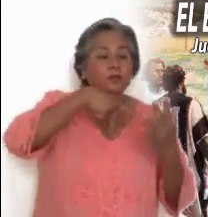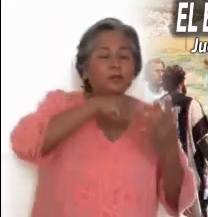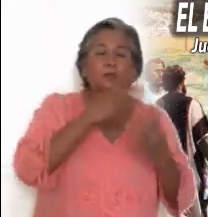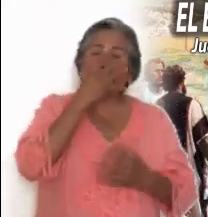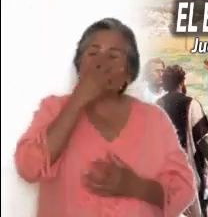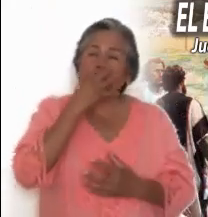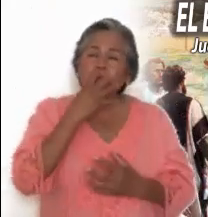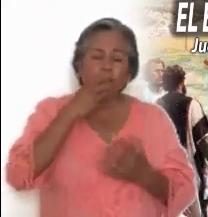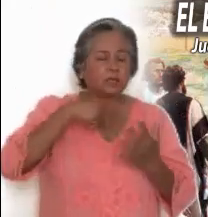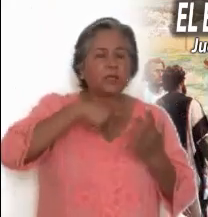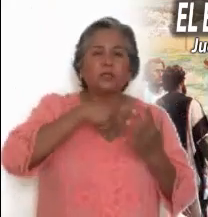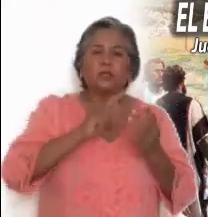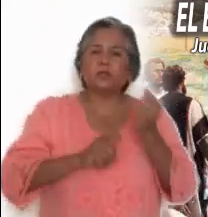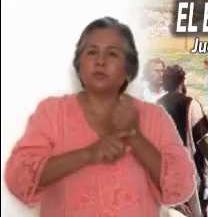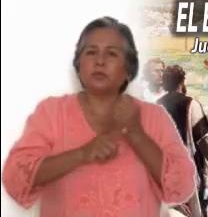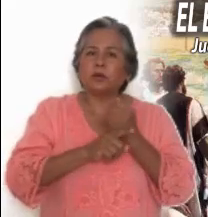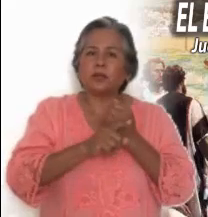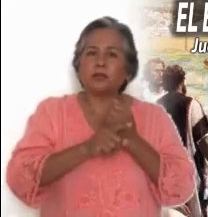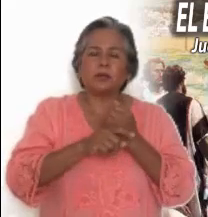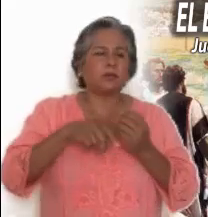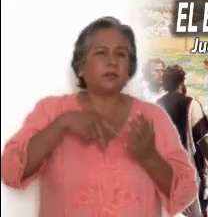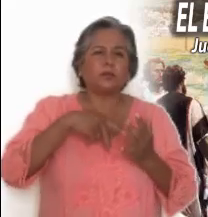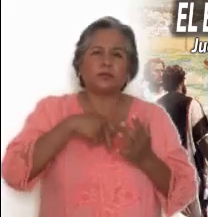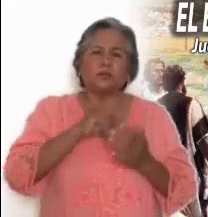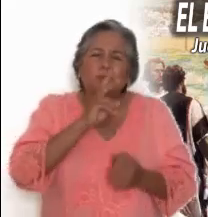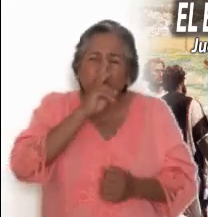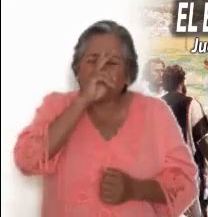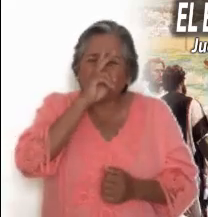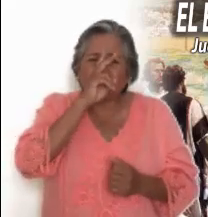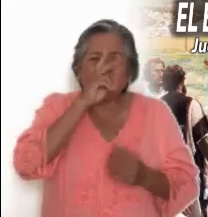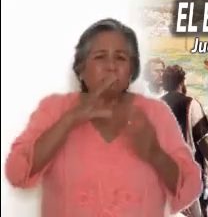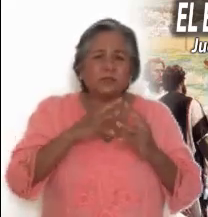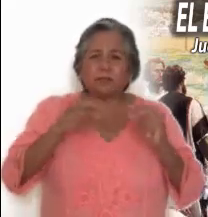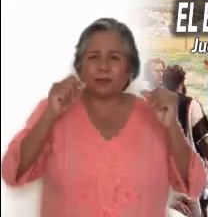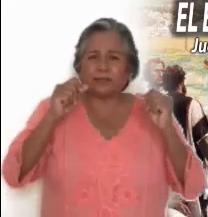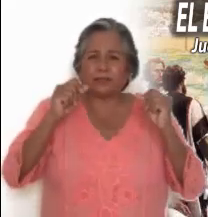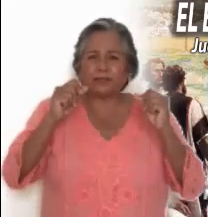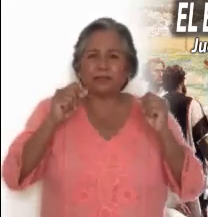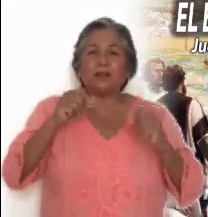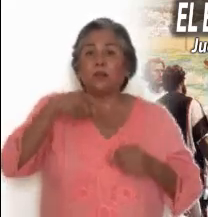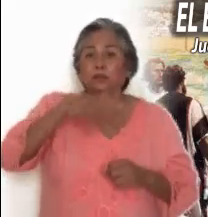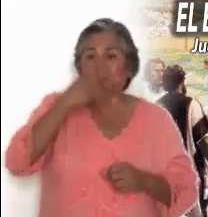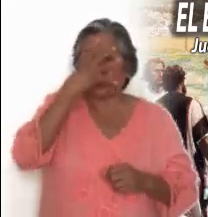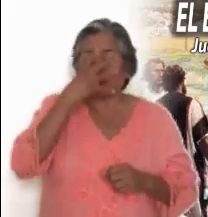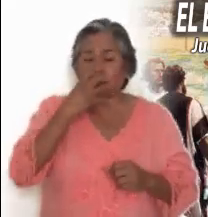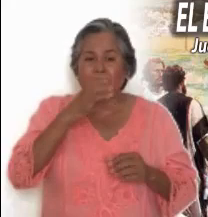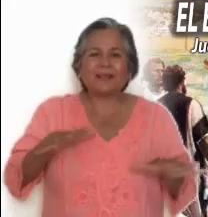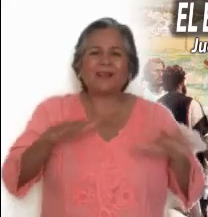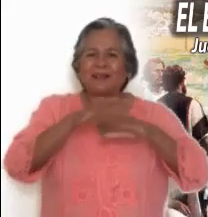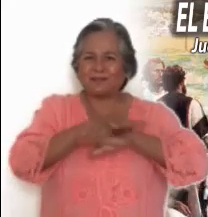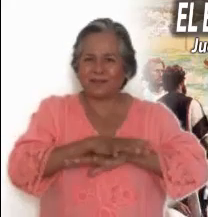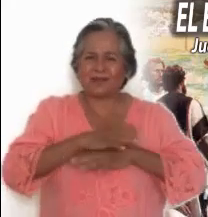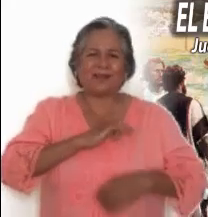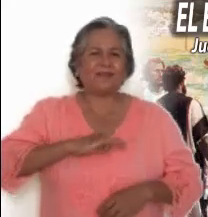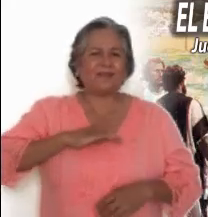problemas y estorbos Que van dificultando el camino de la palabra. Así, han pasado de